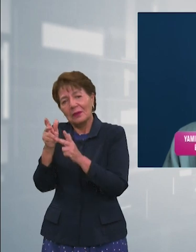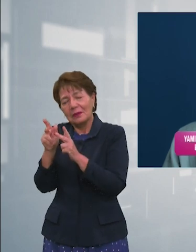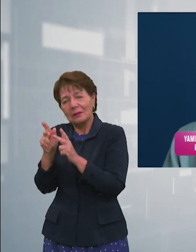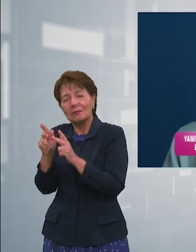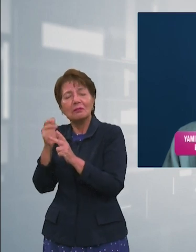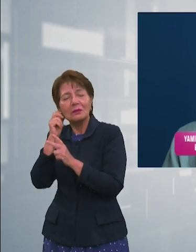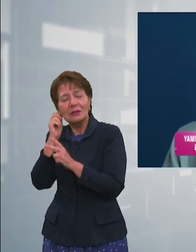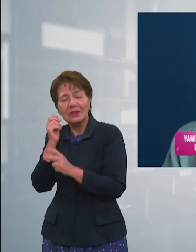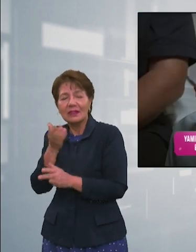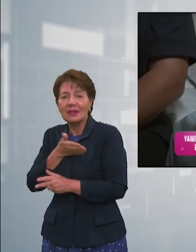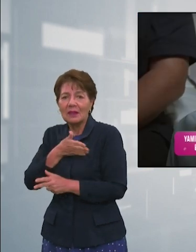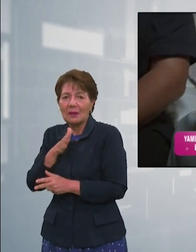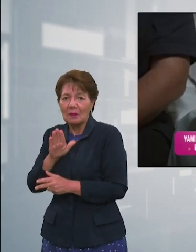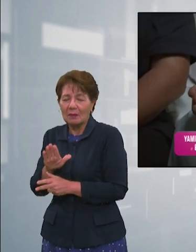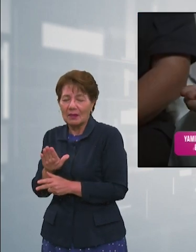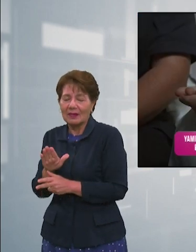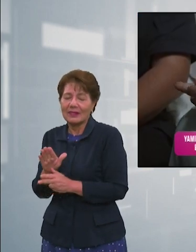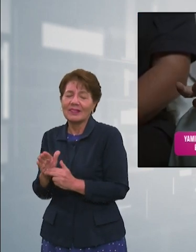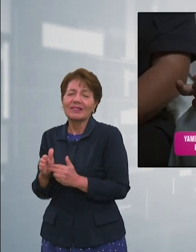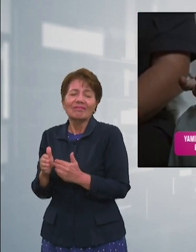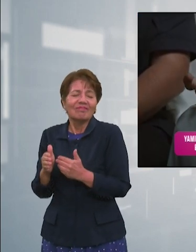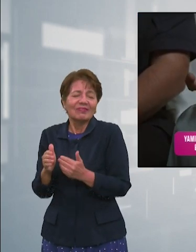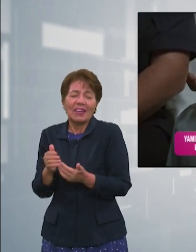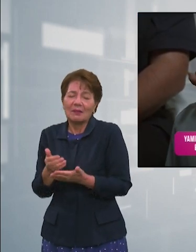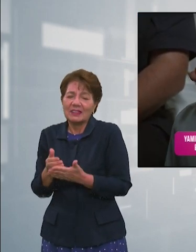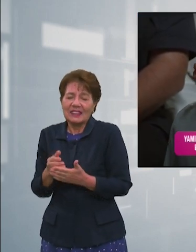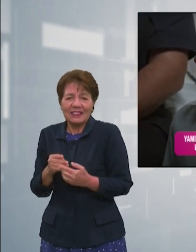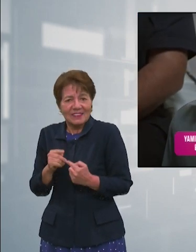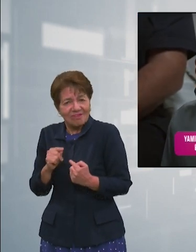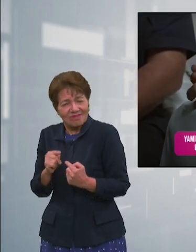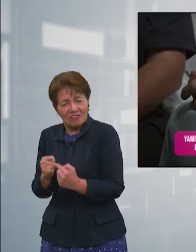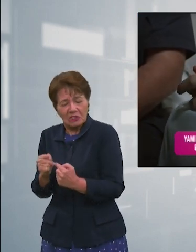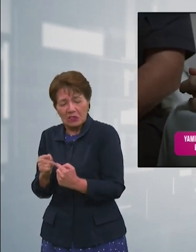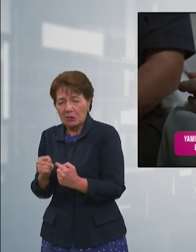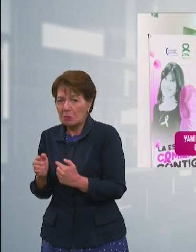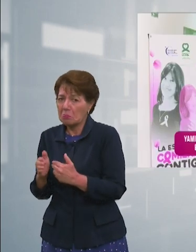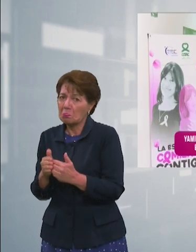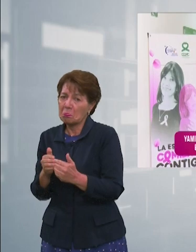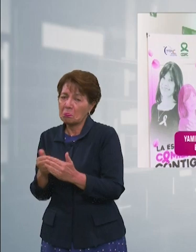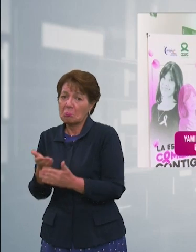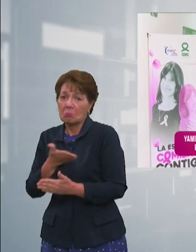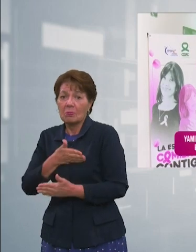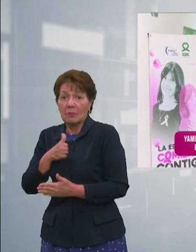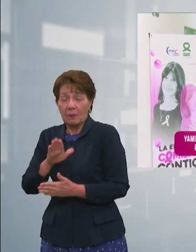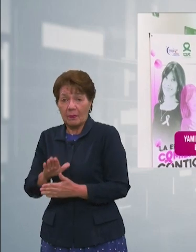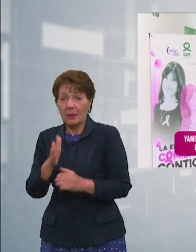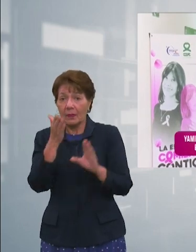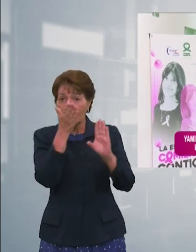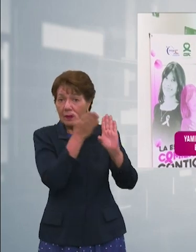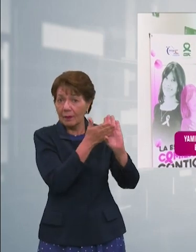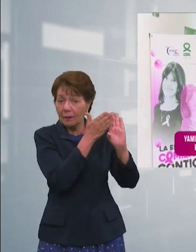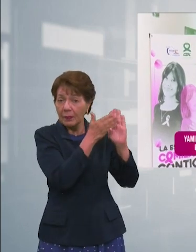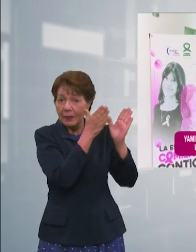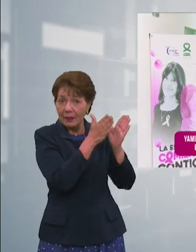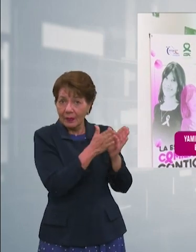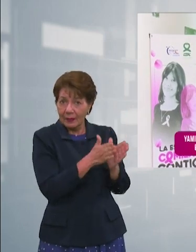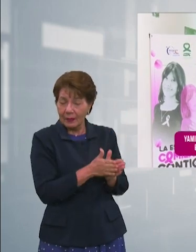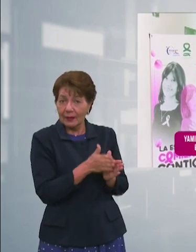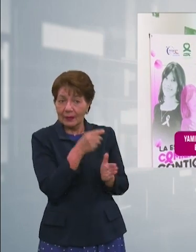pesar de haber luchado con todas sus energías. La psicóloga del Centro de Cáncer en Marromero de Callejas, Kenia López,